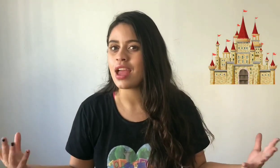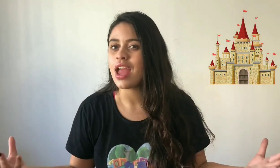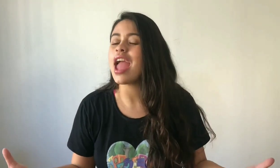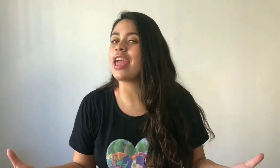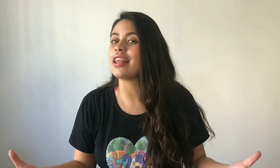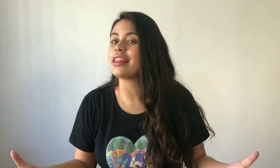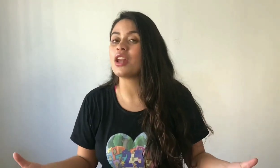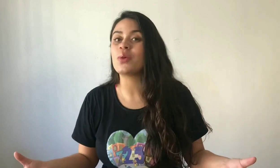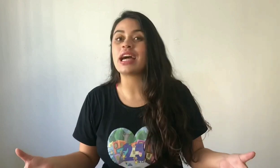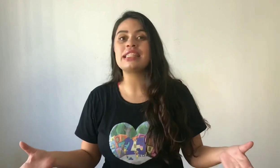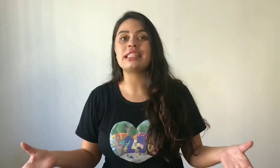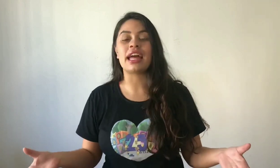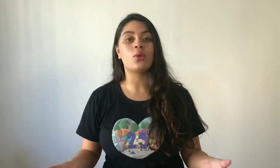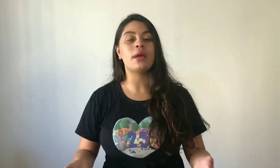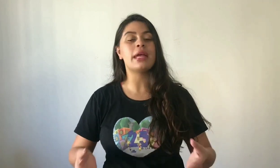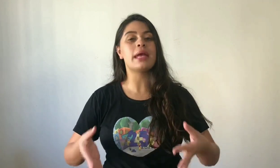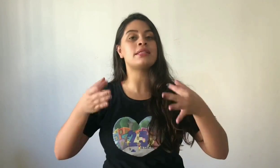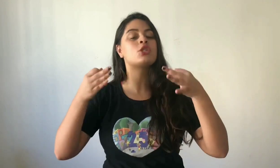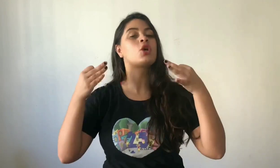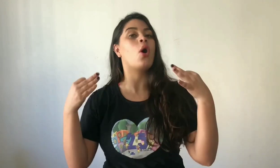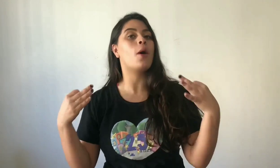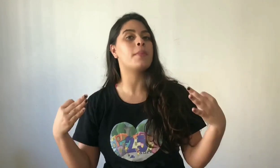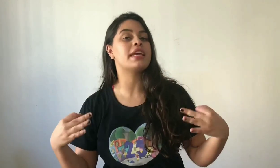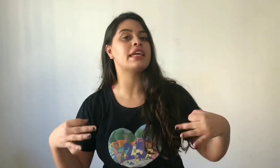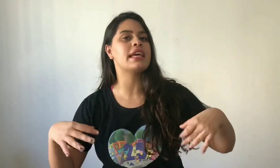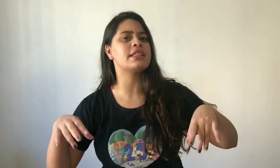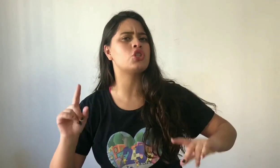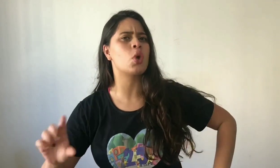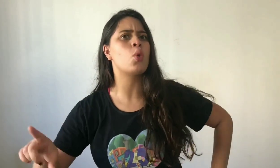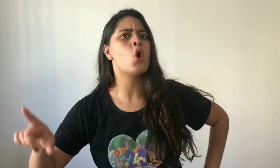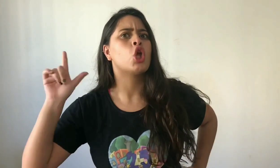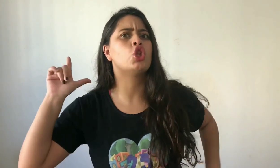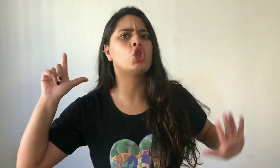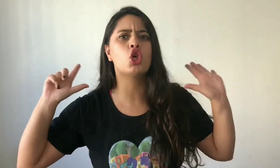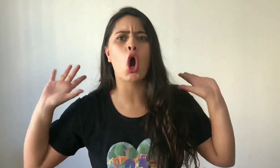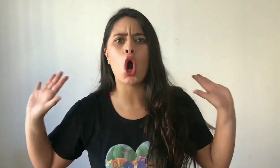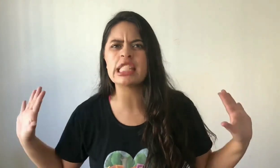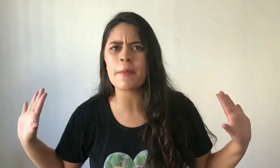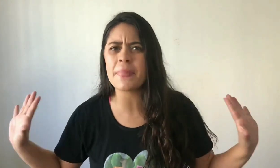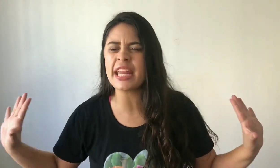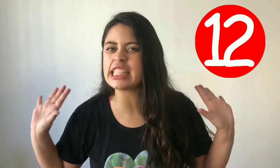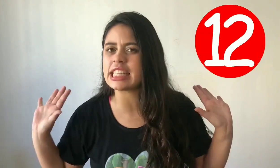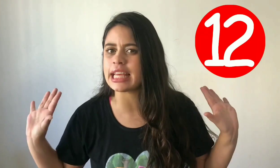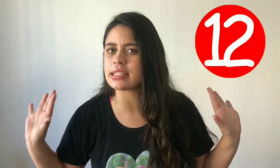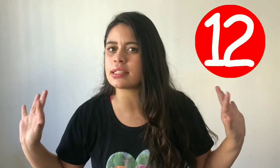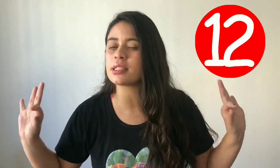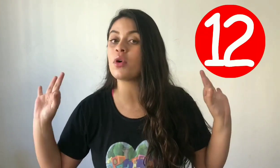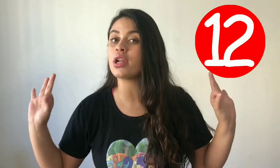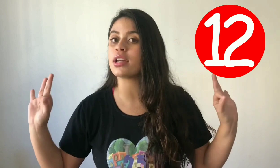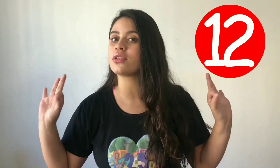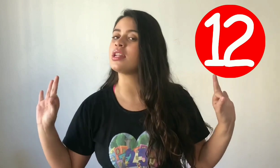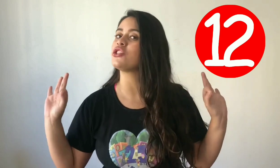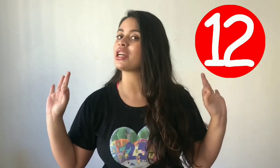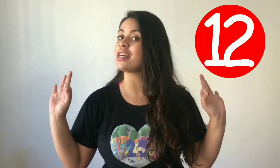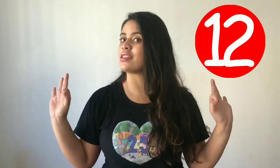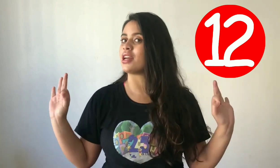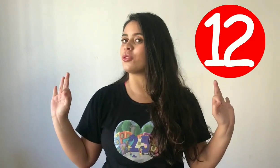Entra no castelo e descobre que existiam doze princesas morando neste castelo.